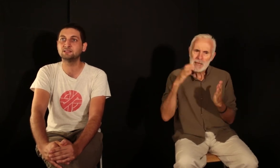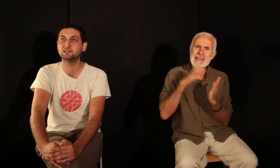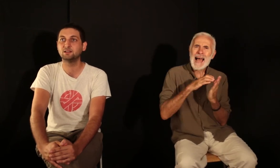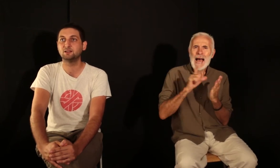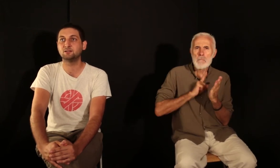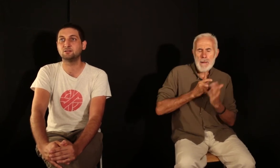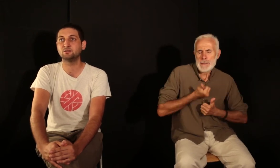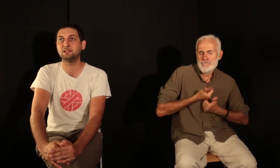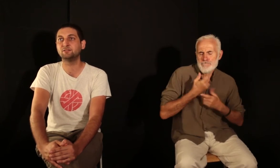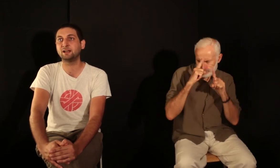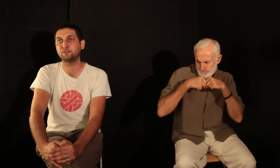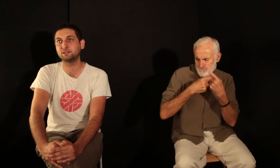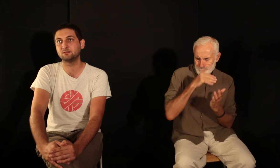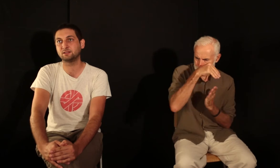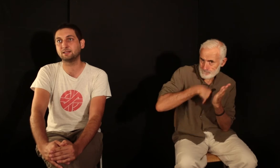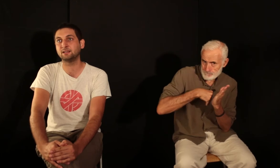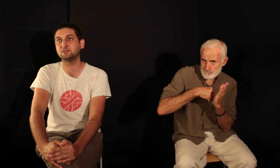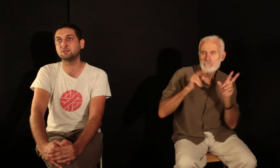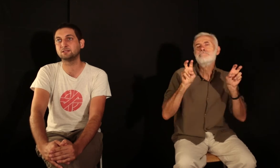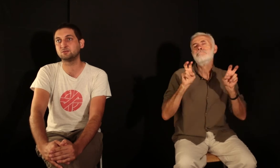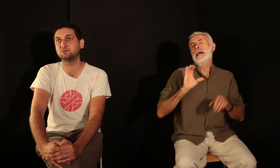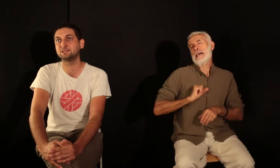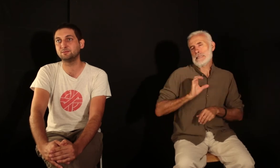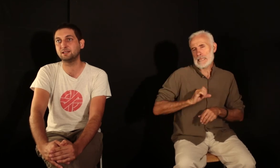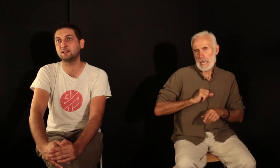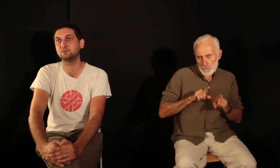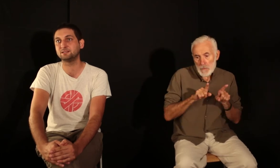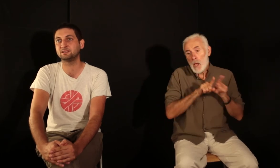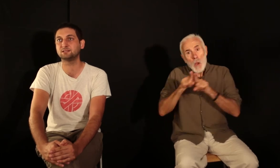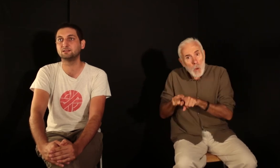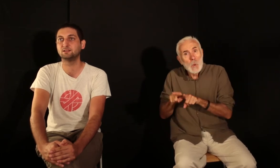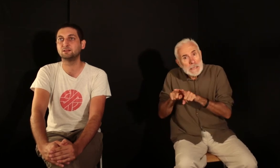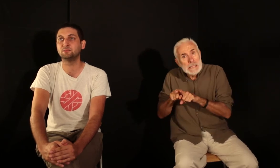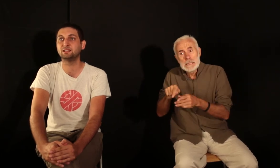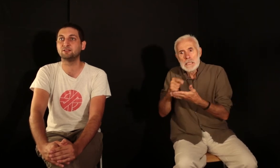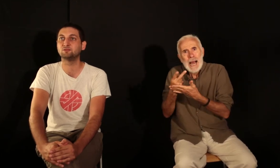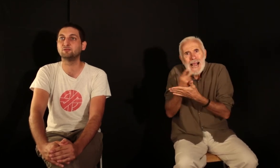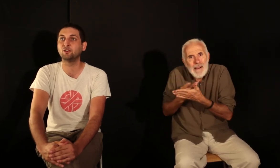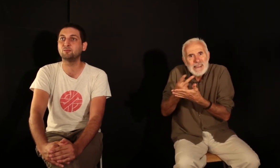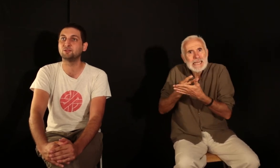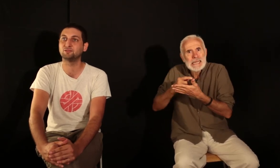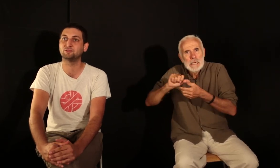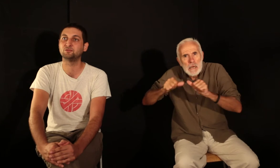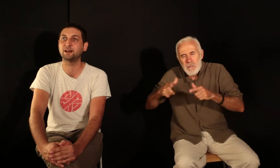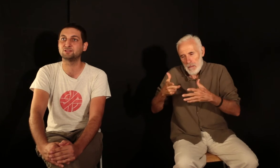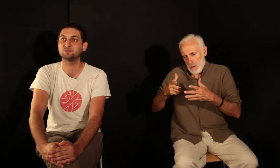des livres graphiques, qui traitent de questions similaires à nos essais, mais avec une forme de narration